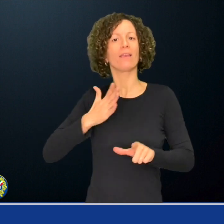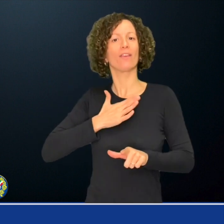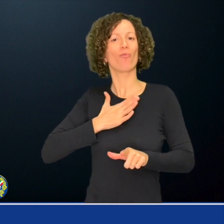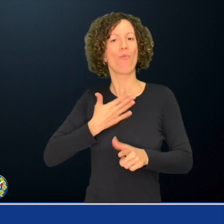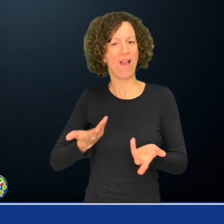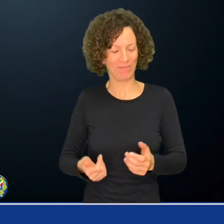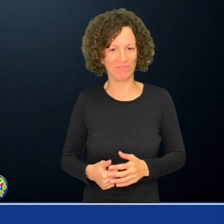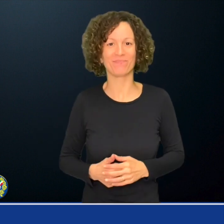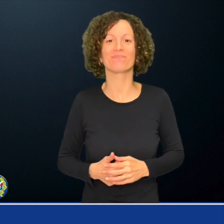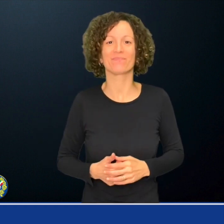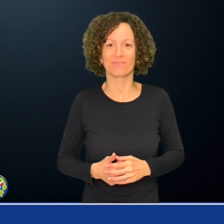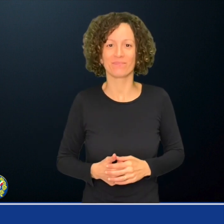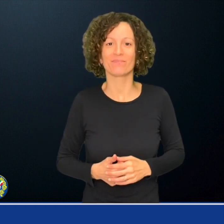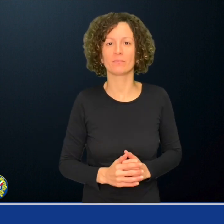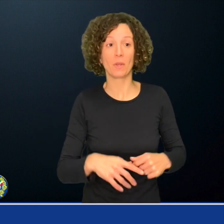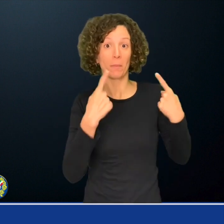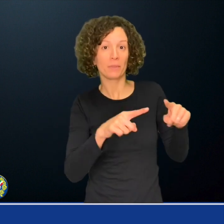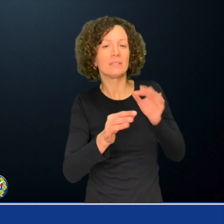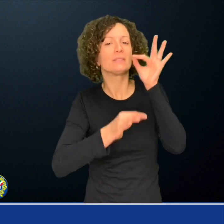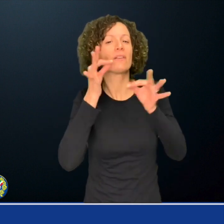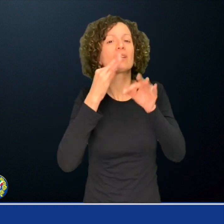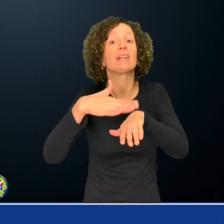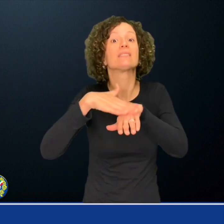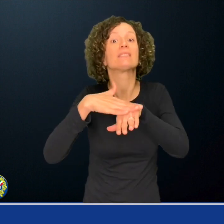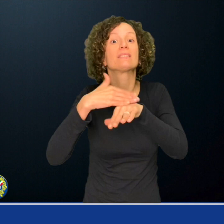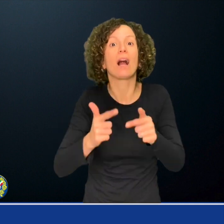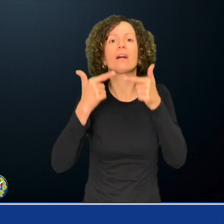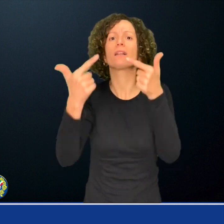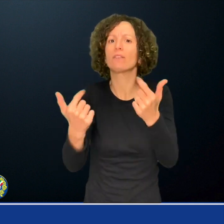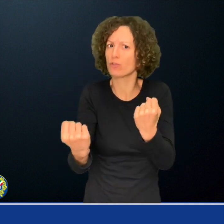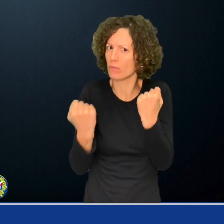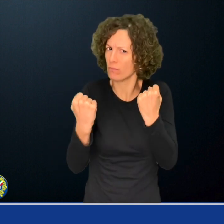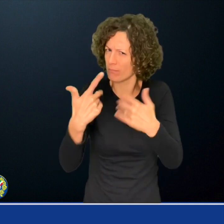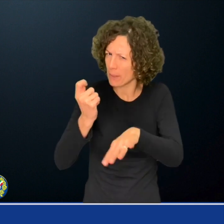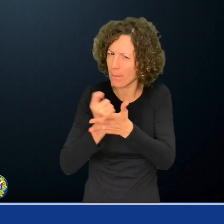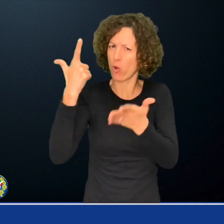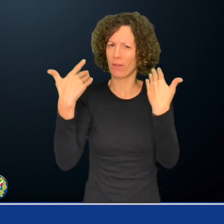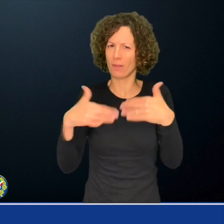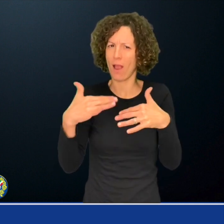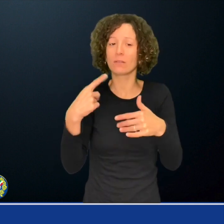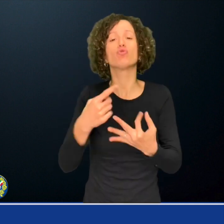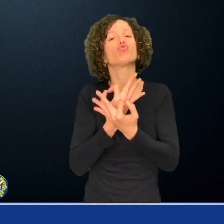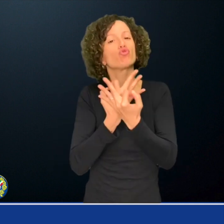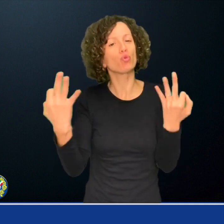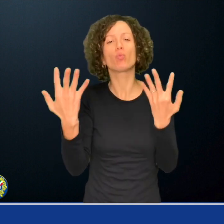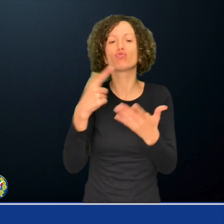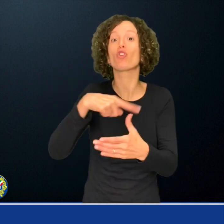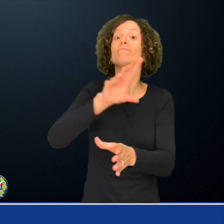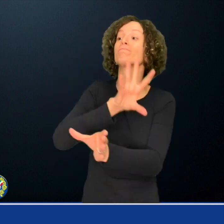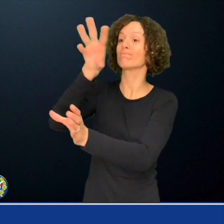Si tratta a tutti gli effetti di un servizio essenziale che meriterebbe di entrare nei livelli essenziali di assistenza, LEA,